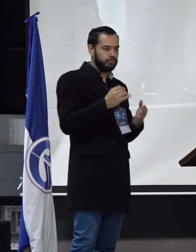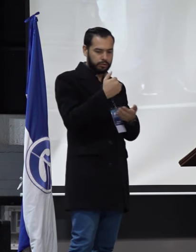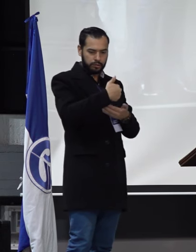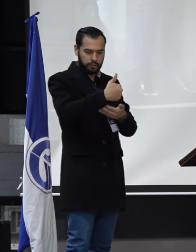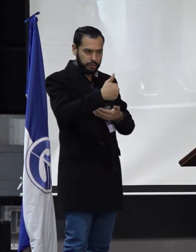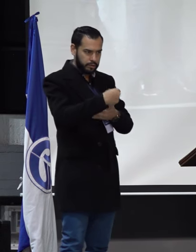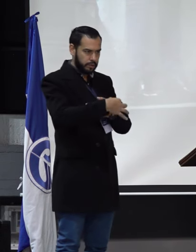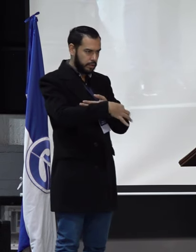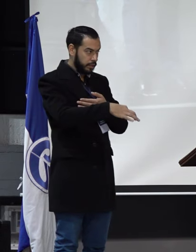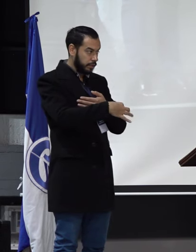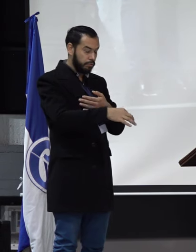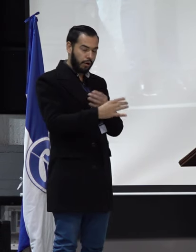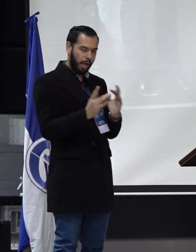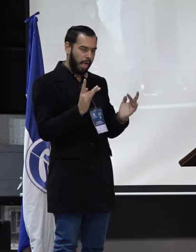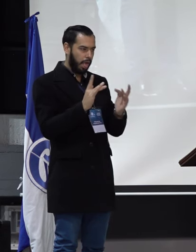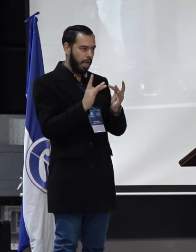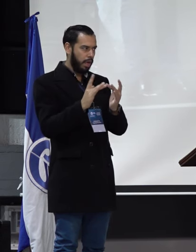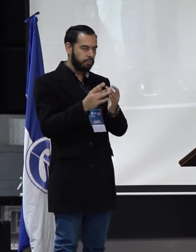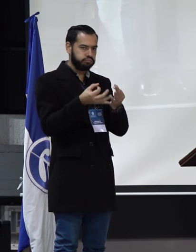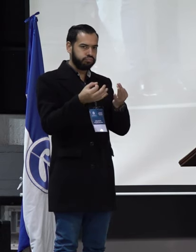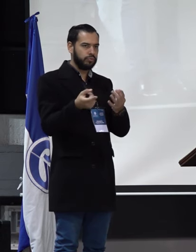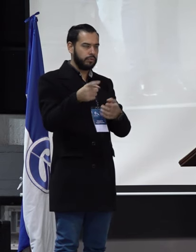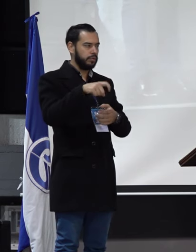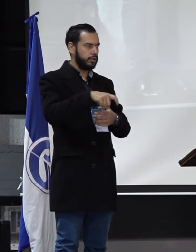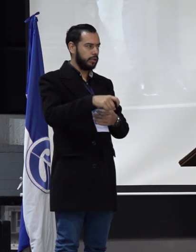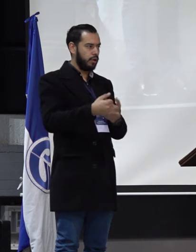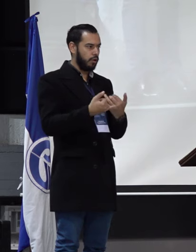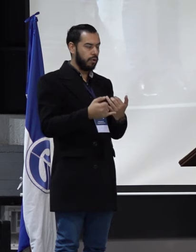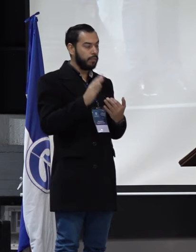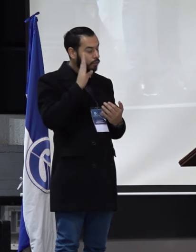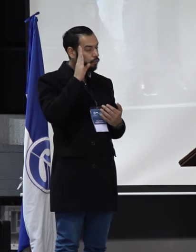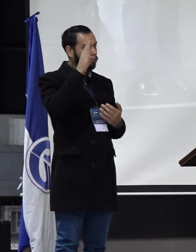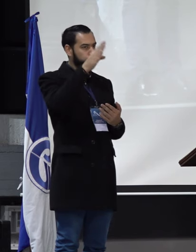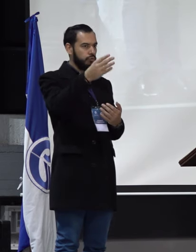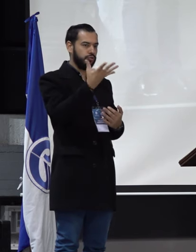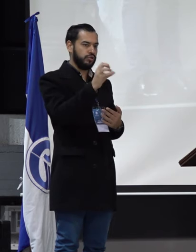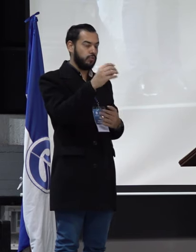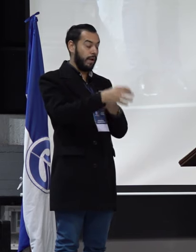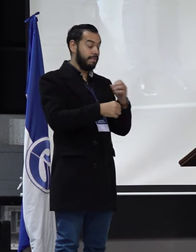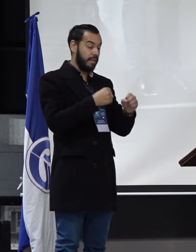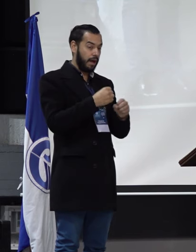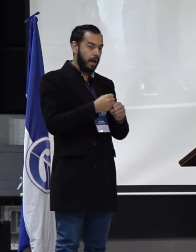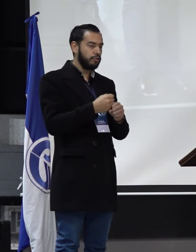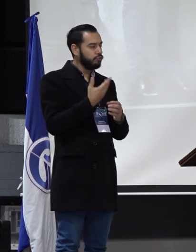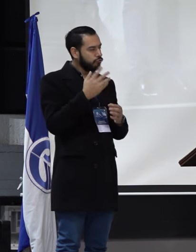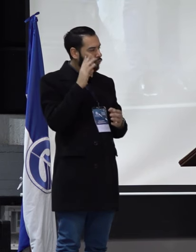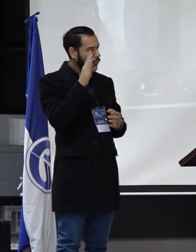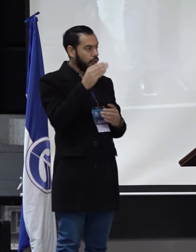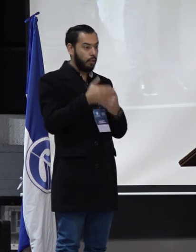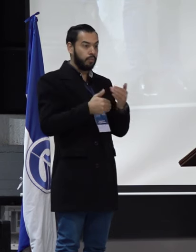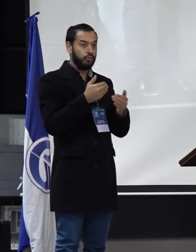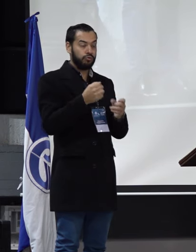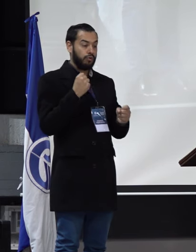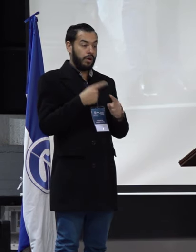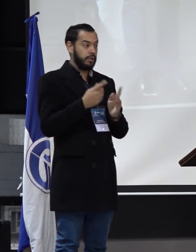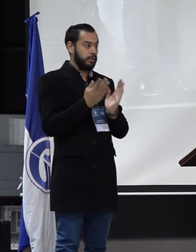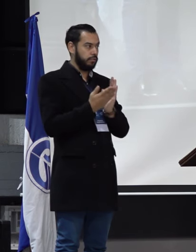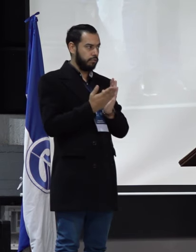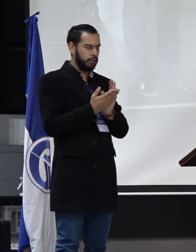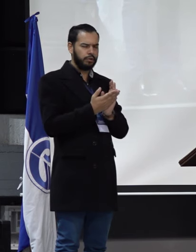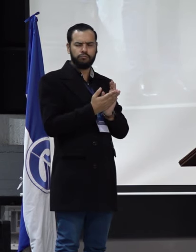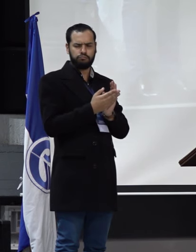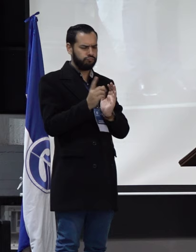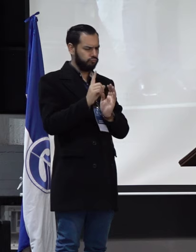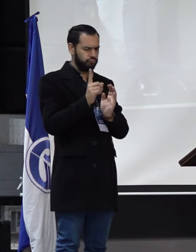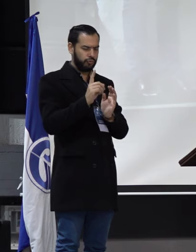a las realidades que hay hoy, pero la proyección de los siguientes 50 años de esta universidad, que no es un proceso solamente para los egresados, es un proceso